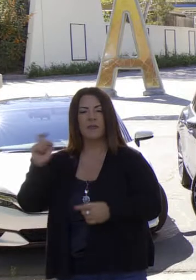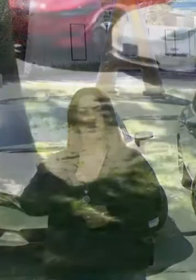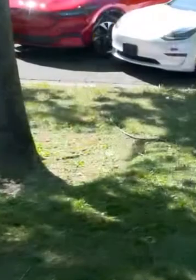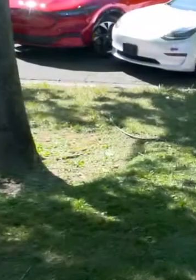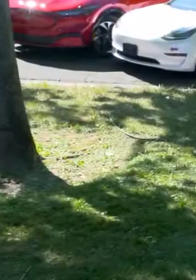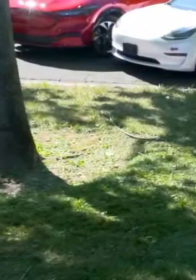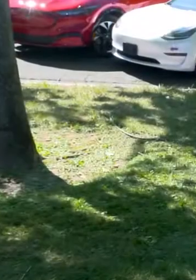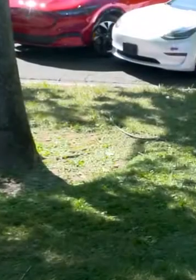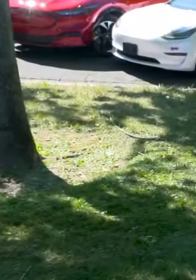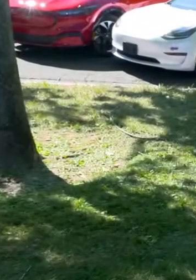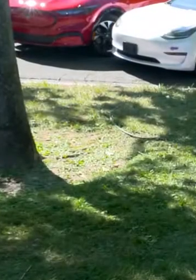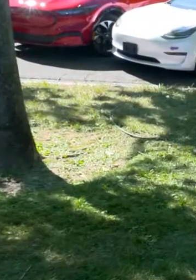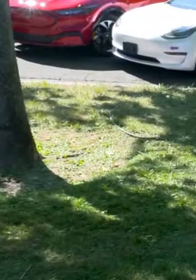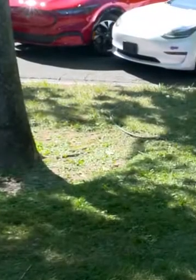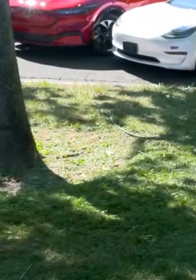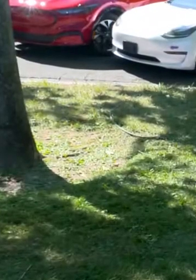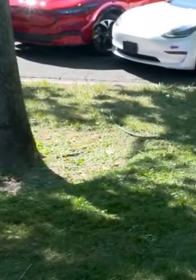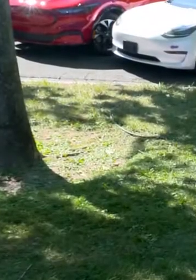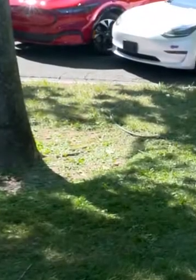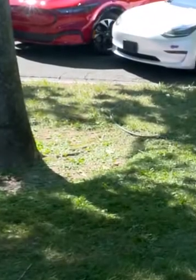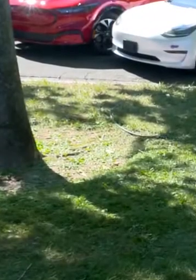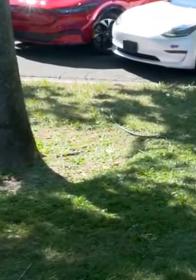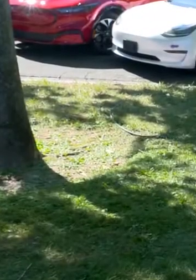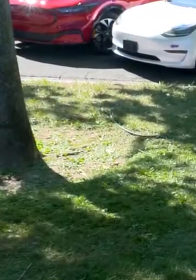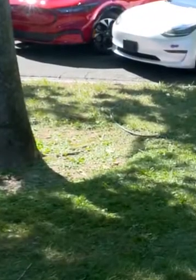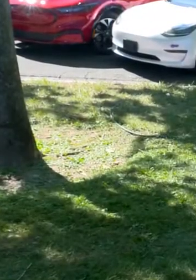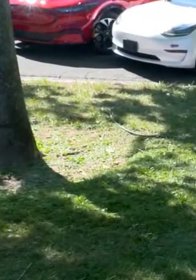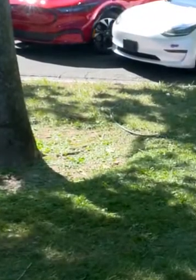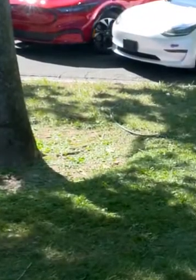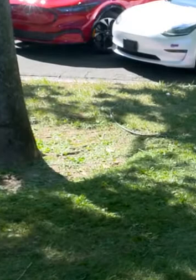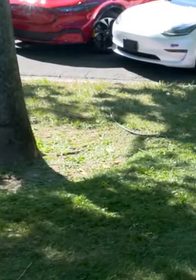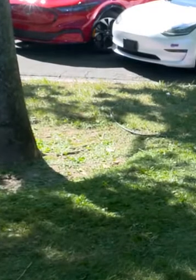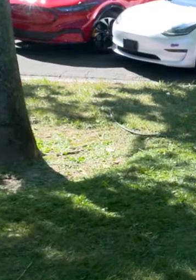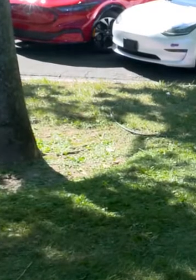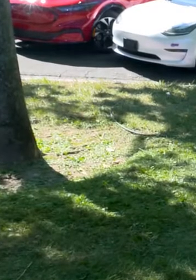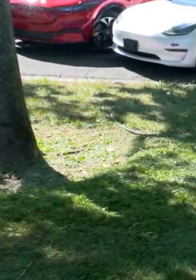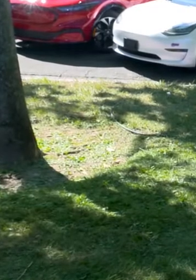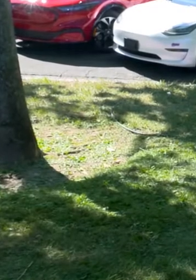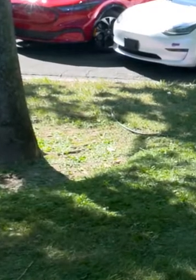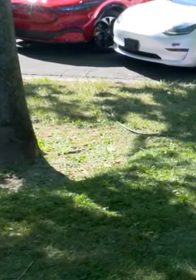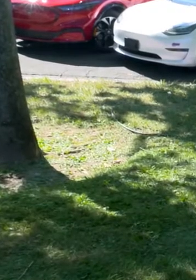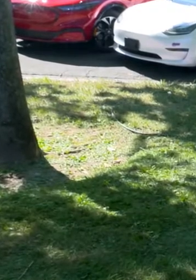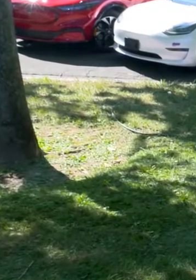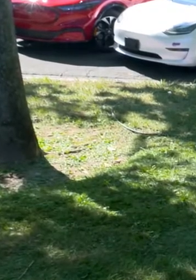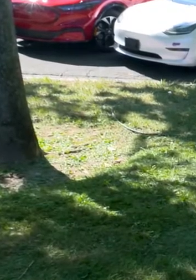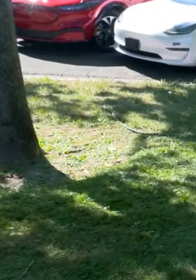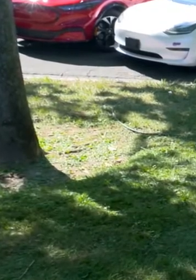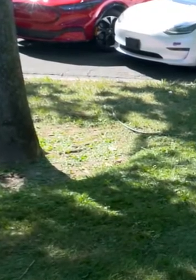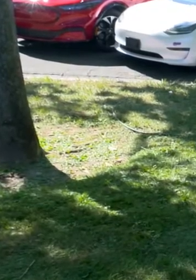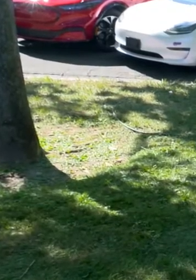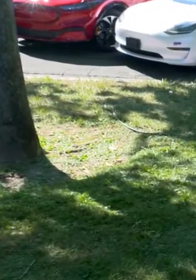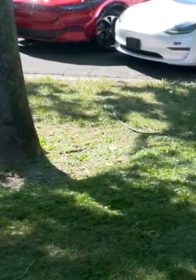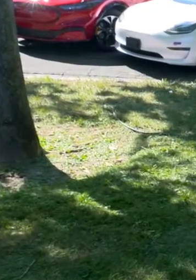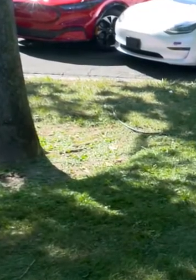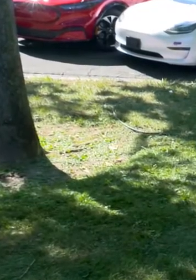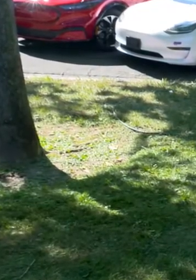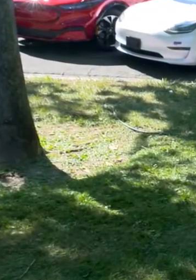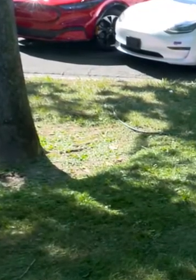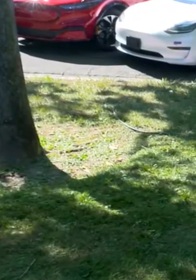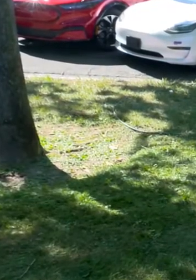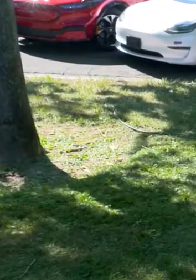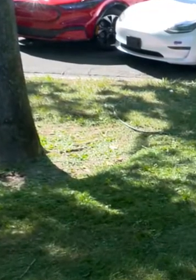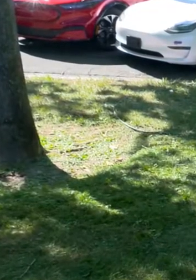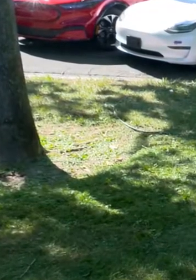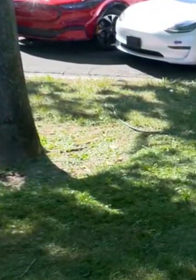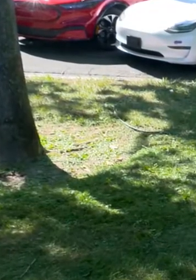Tony Barbosa, LA Times. ¿Cómo podrá cumplir este mandato de emisión en cero cuando